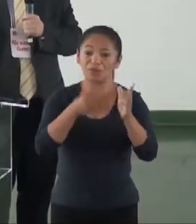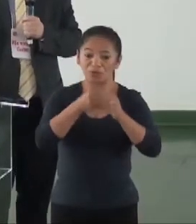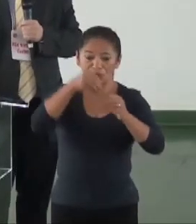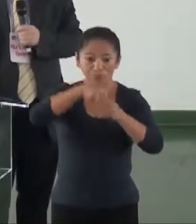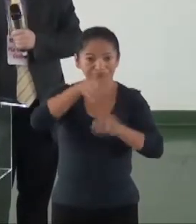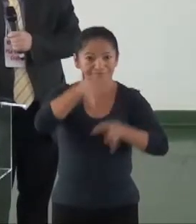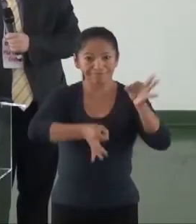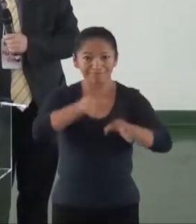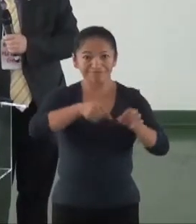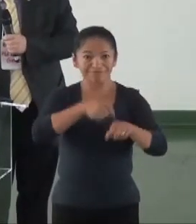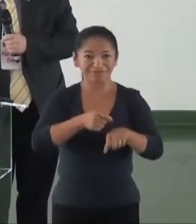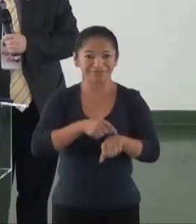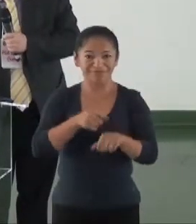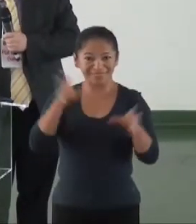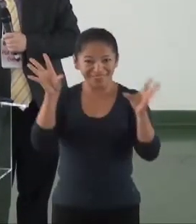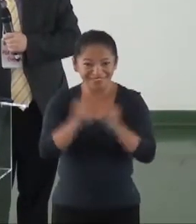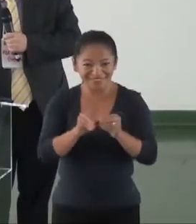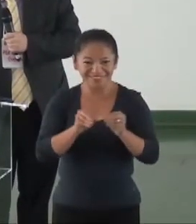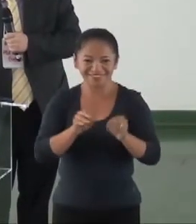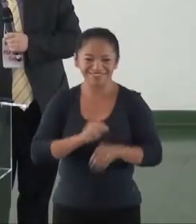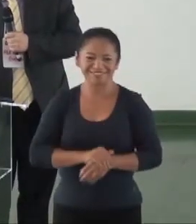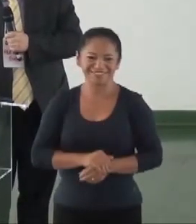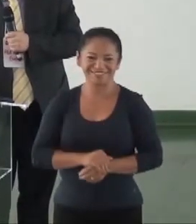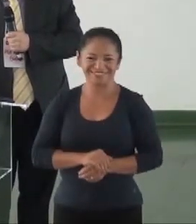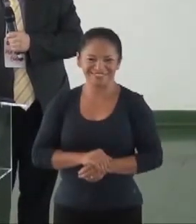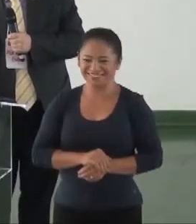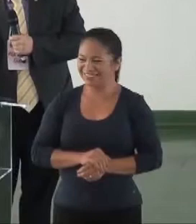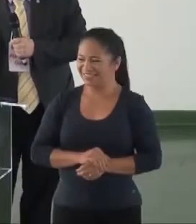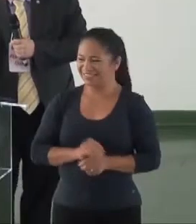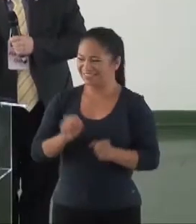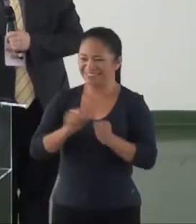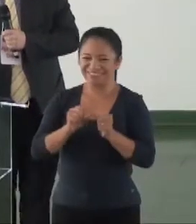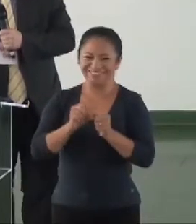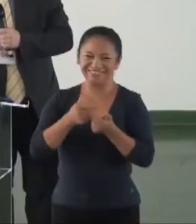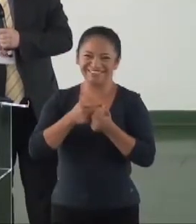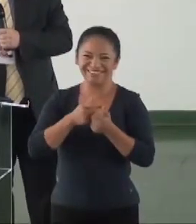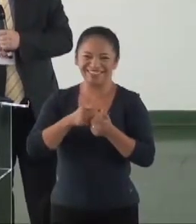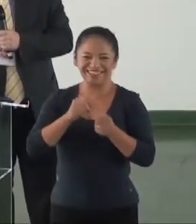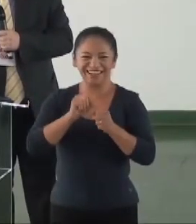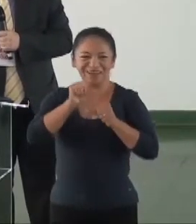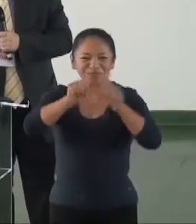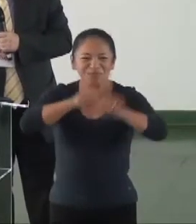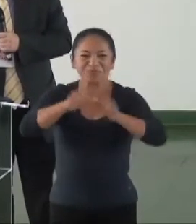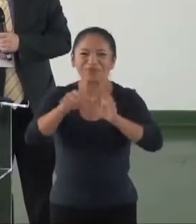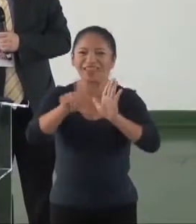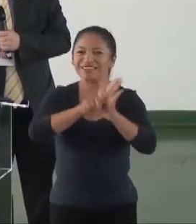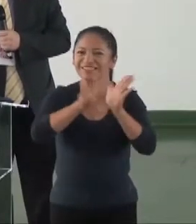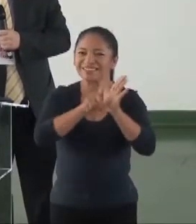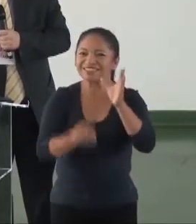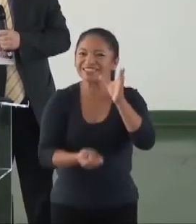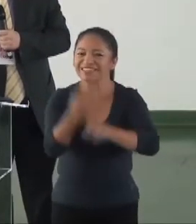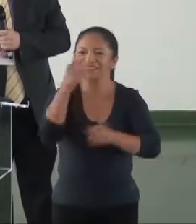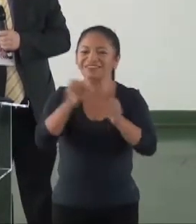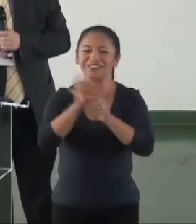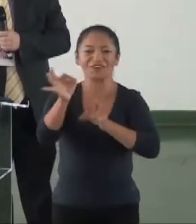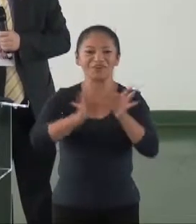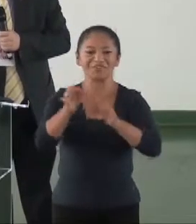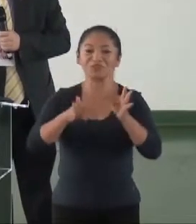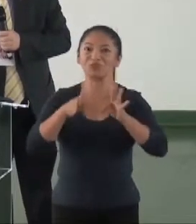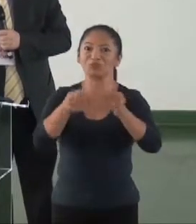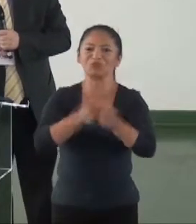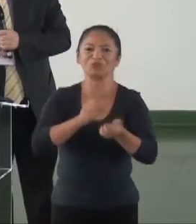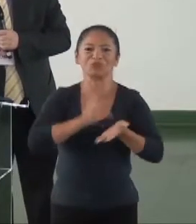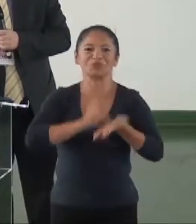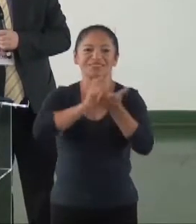Legislativo. O tempo está esgotado, rapidamente. Articulação para que o Legislativo altere as leis de criação e organização dos Conselhos de